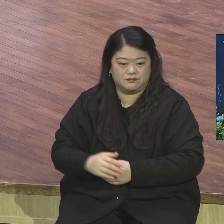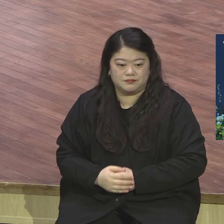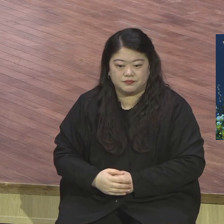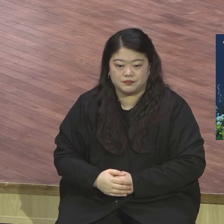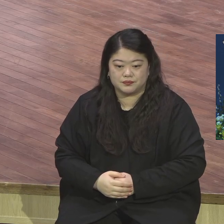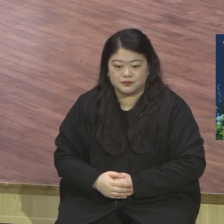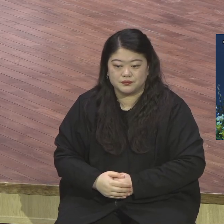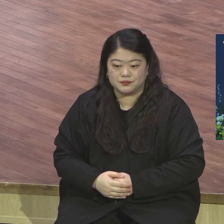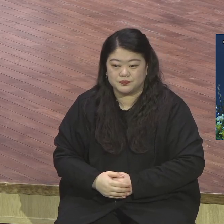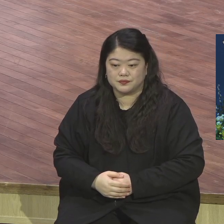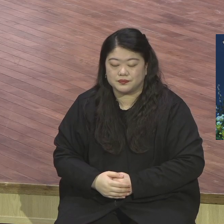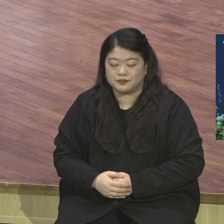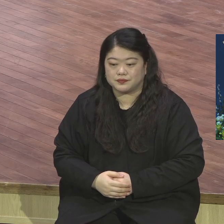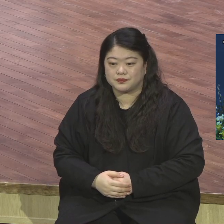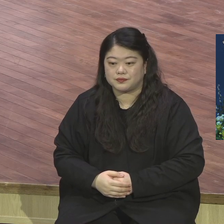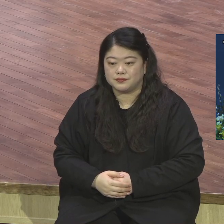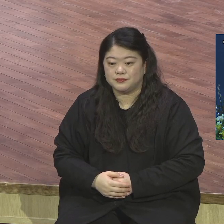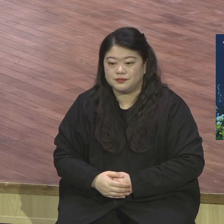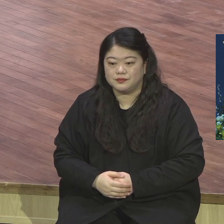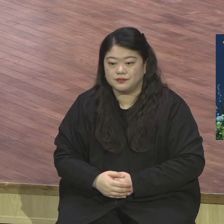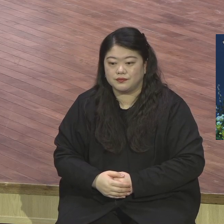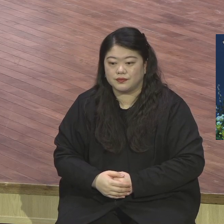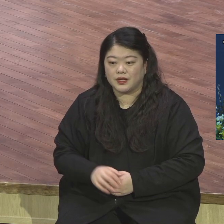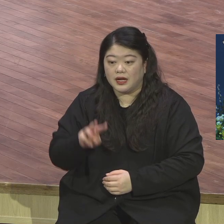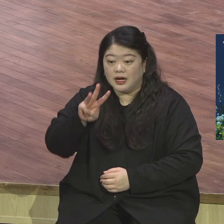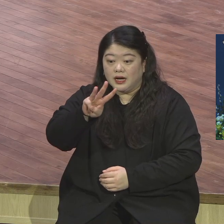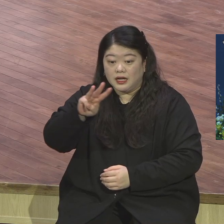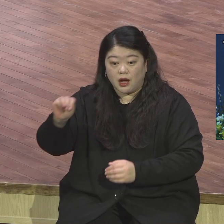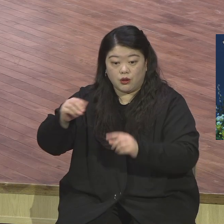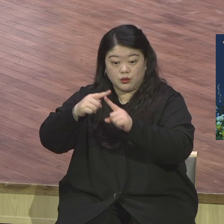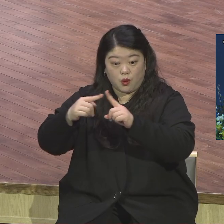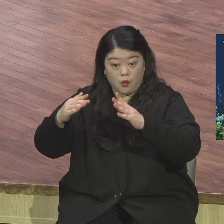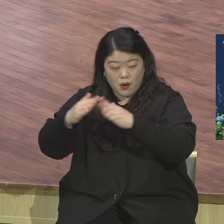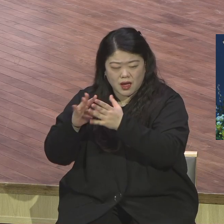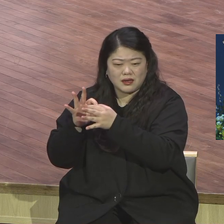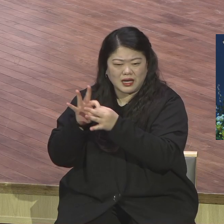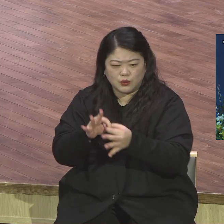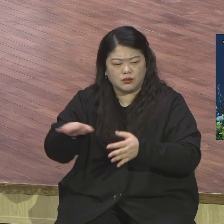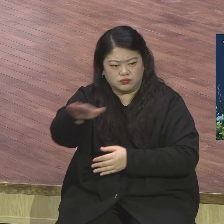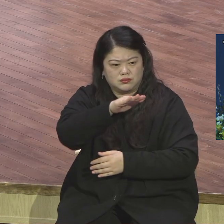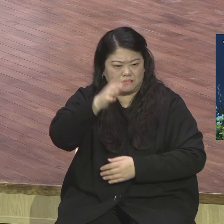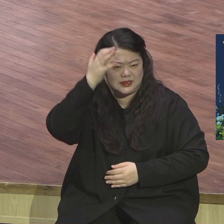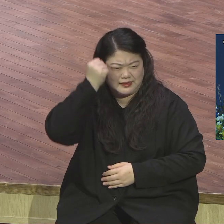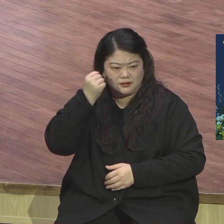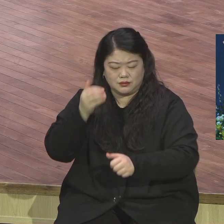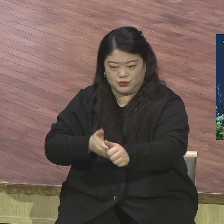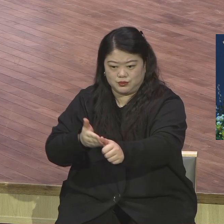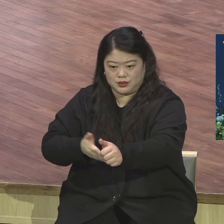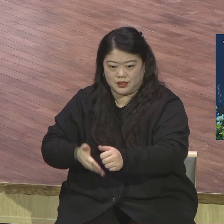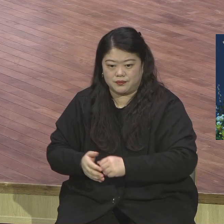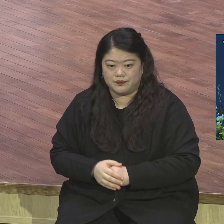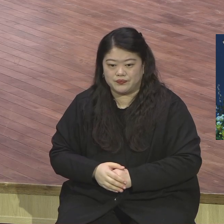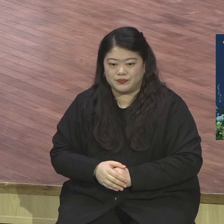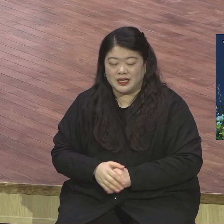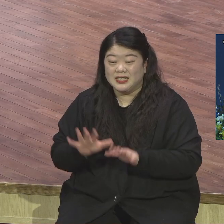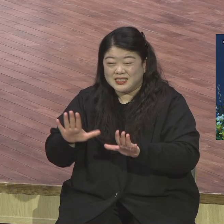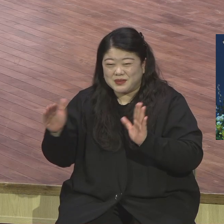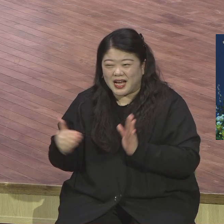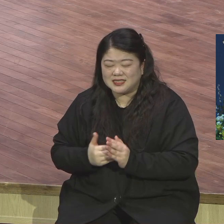지금 우리 예원교회에 적용해야 됩니다. 지금까지 하나님께서 이전 시대에도 놀라운